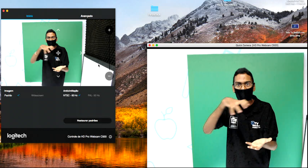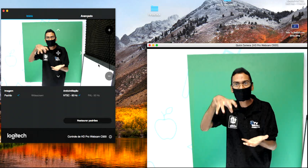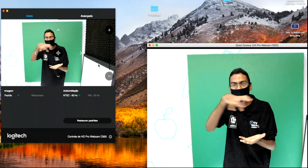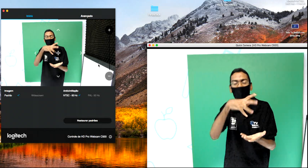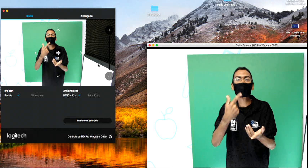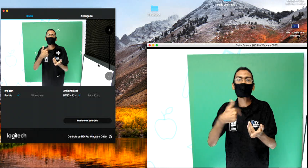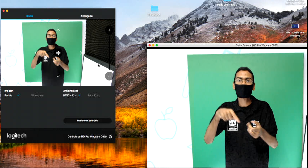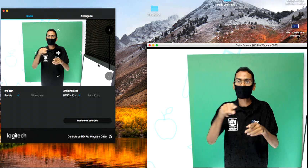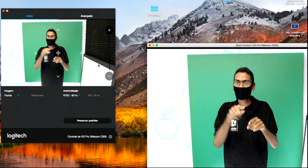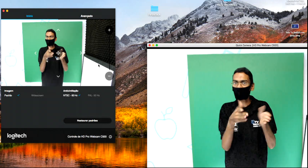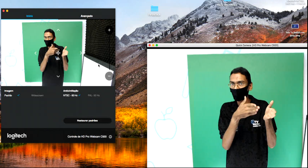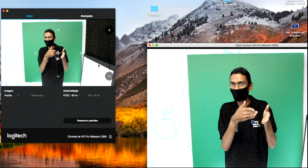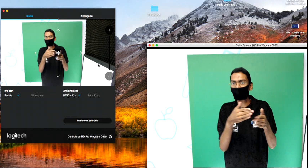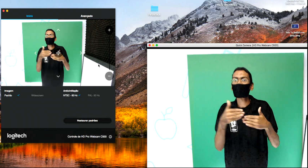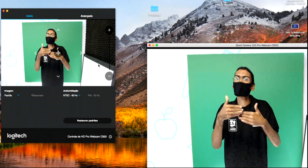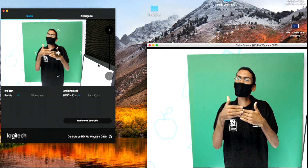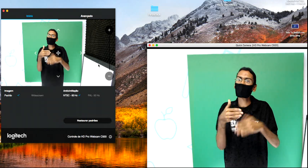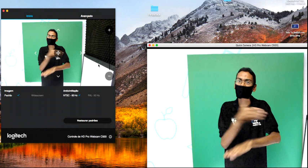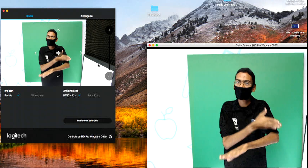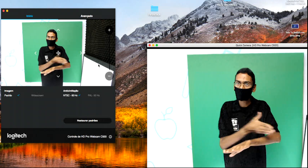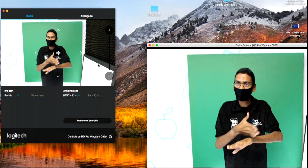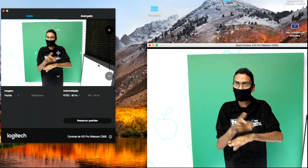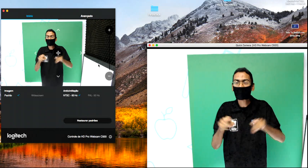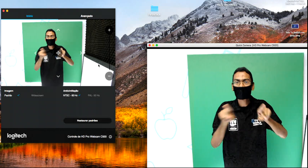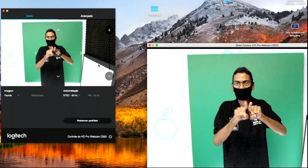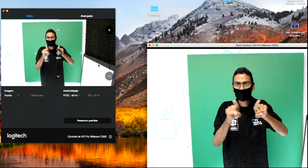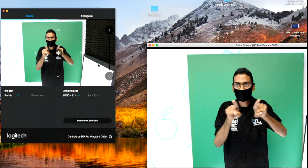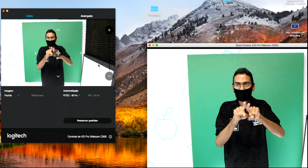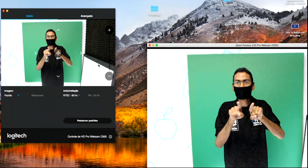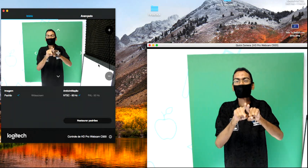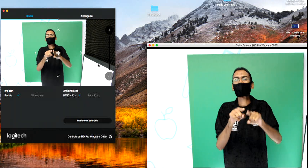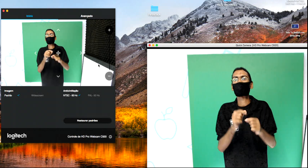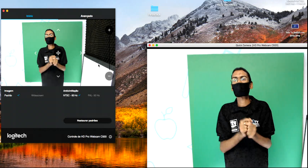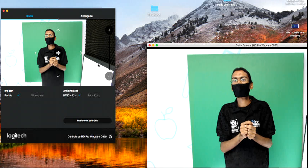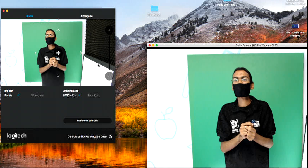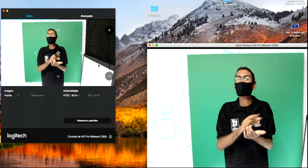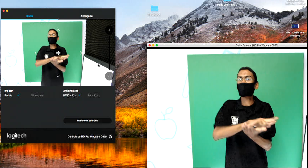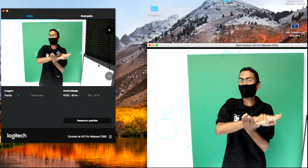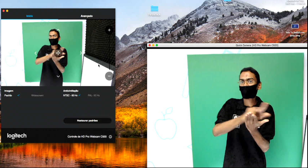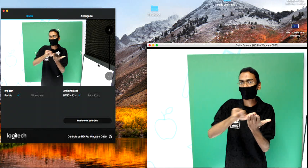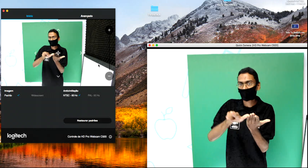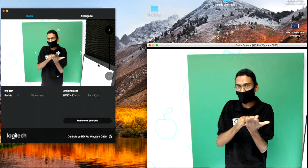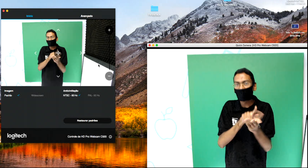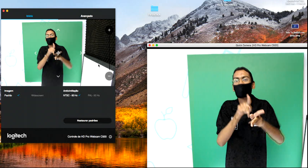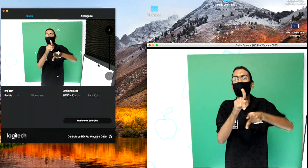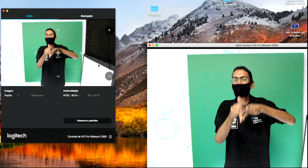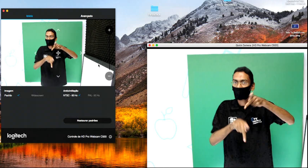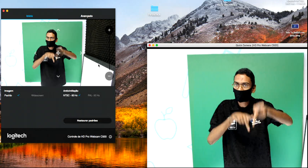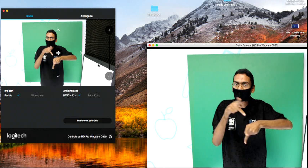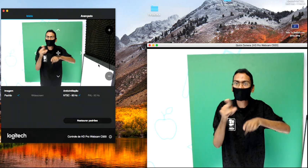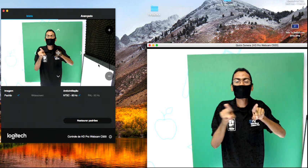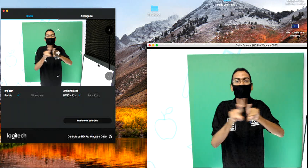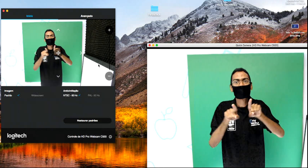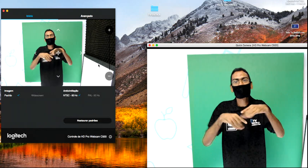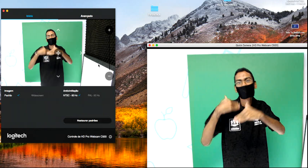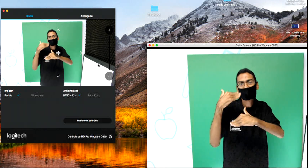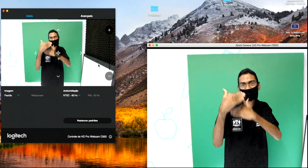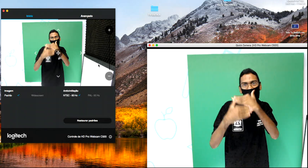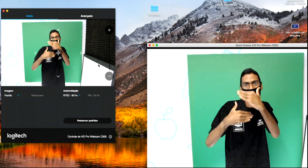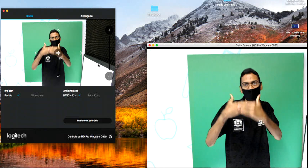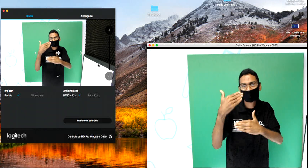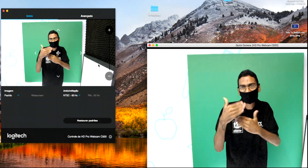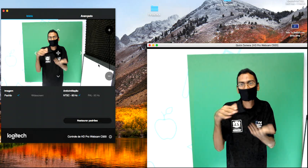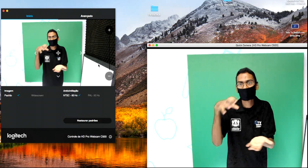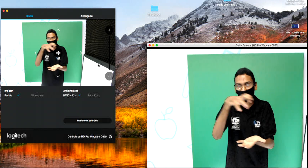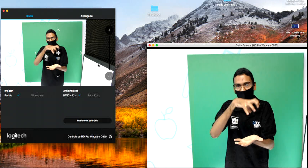também que as civilizações incas, maias, aztecas e omecas desenvolveram-se no continente